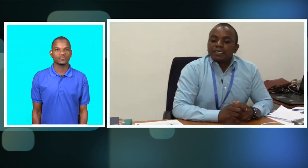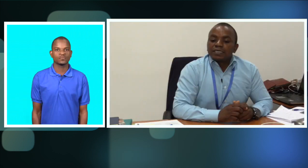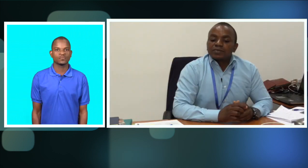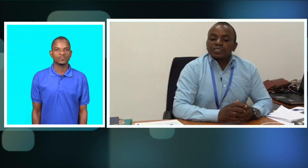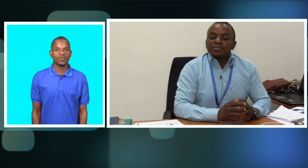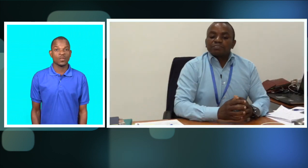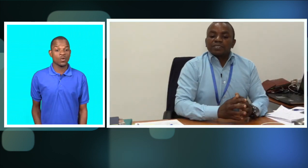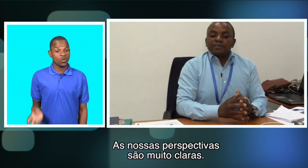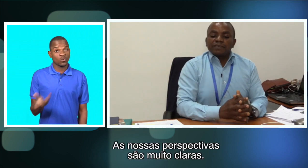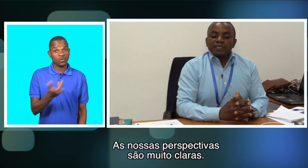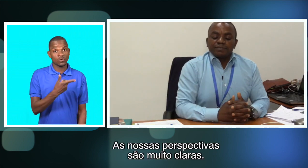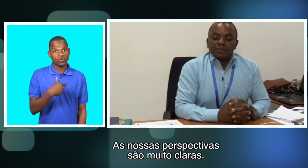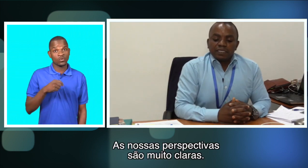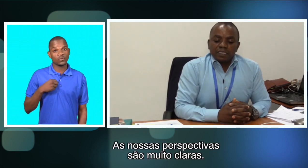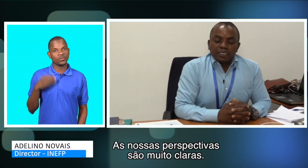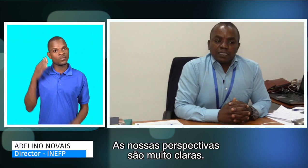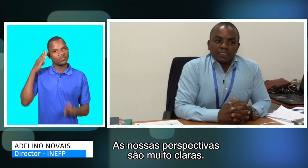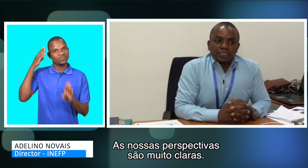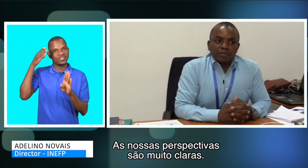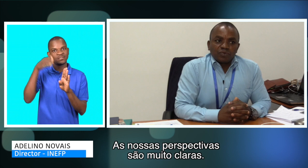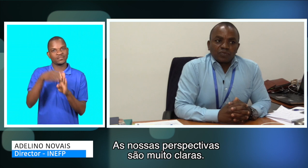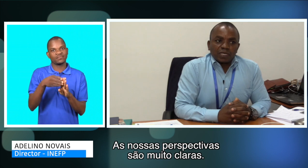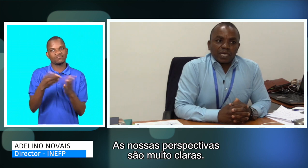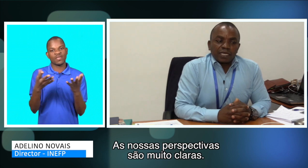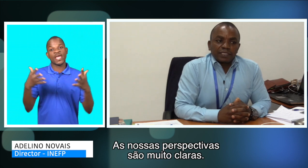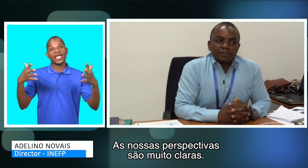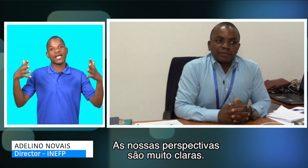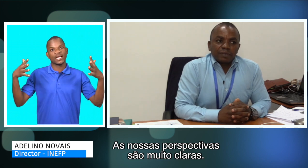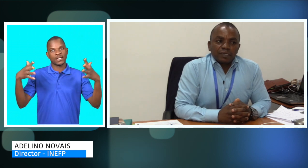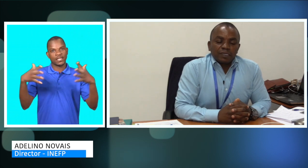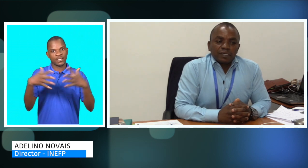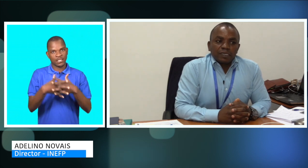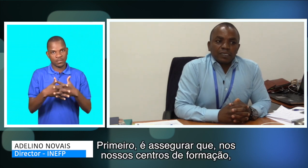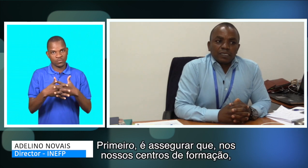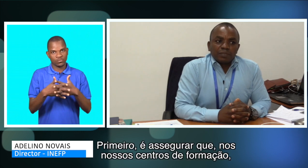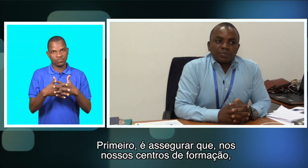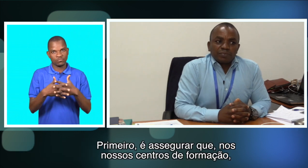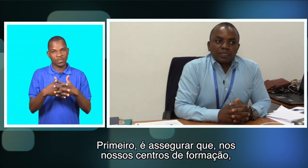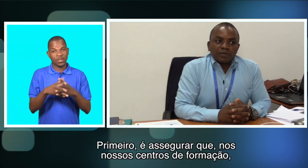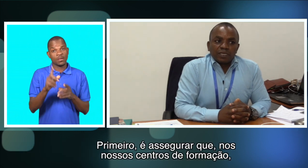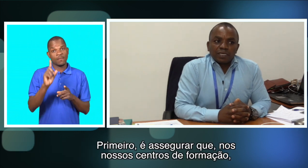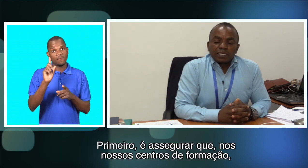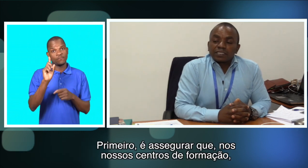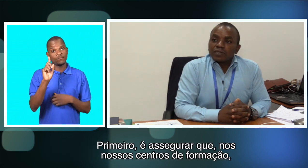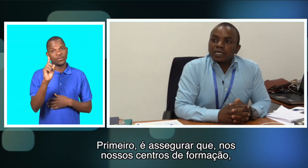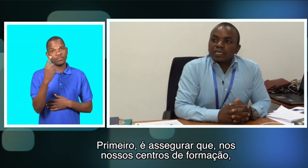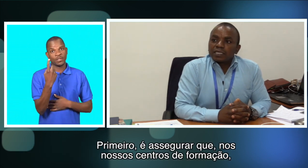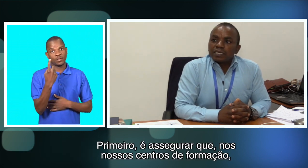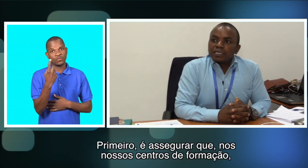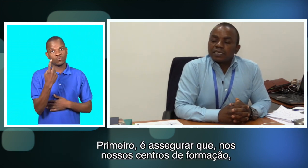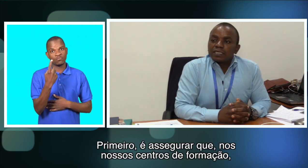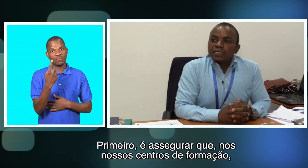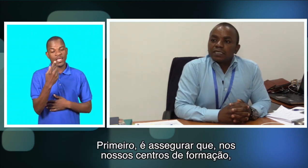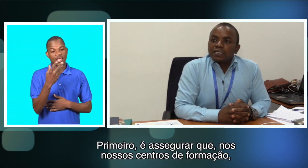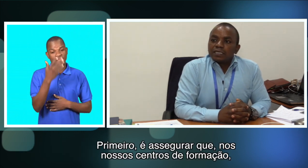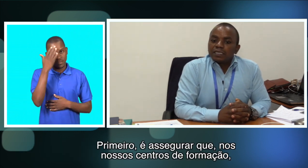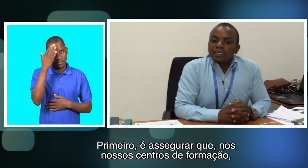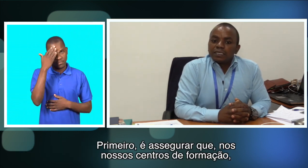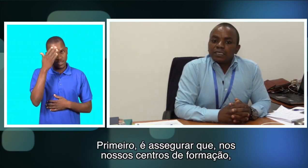A nossa perspectiva São muito claras Primeiro é assegurar que